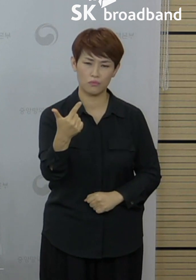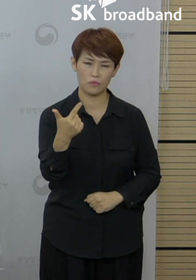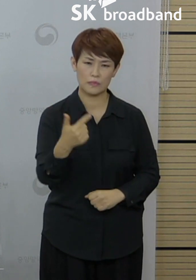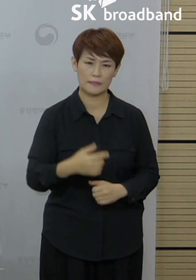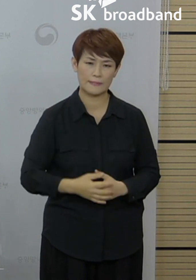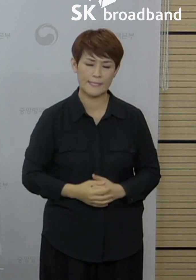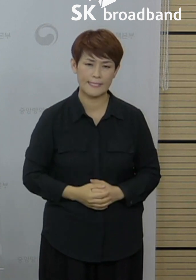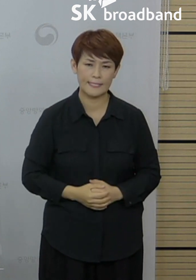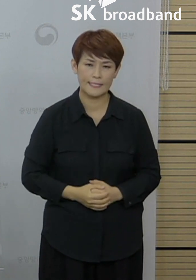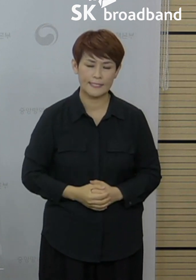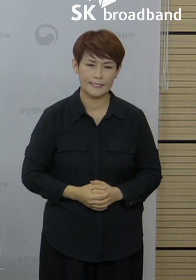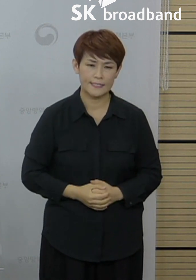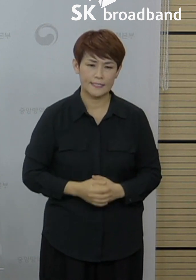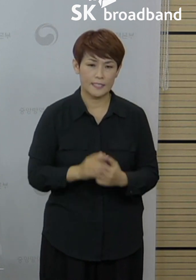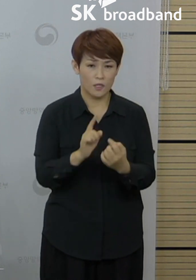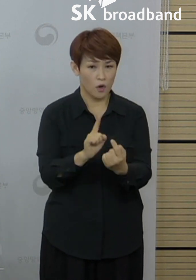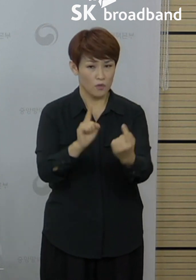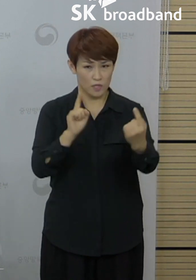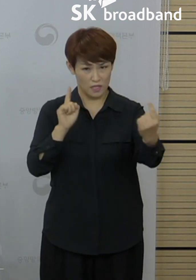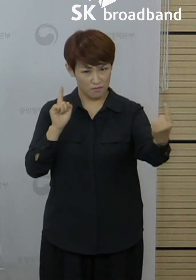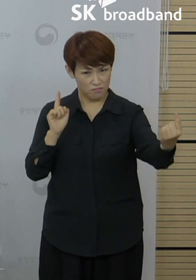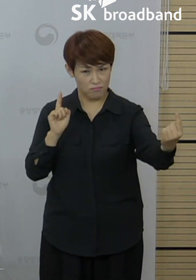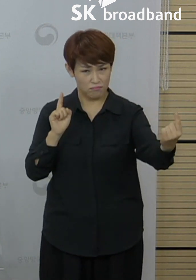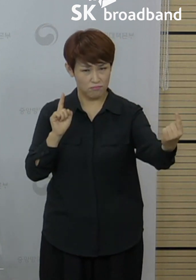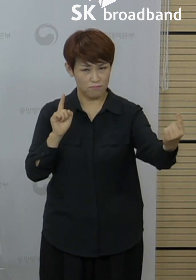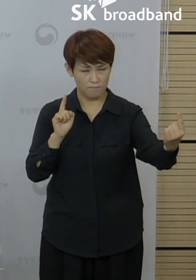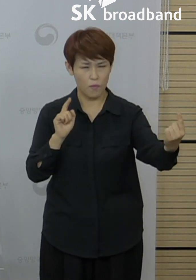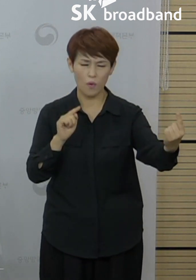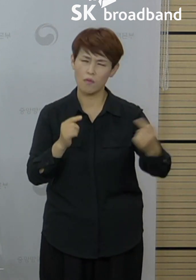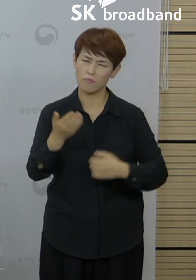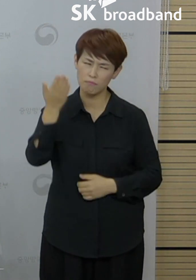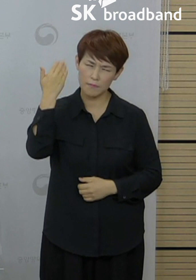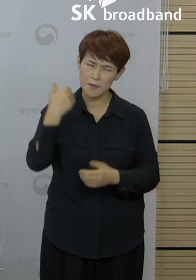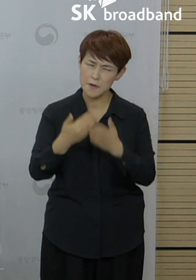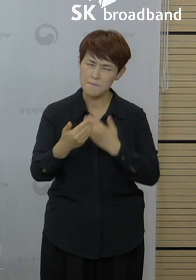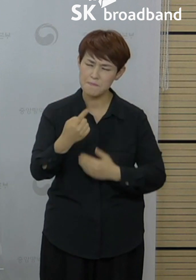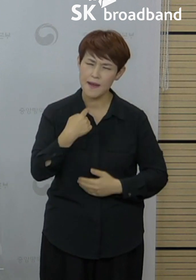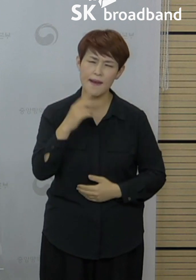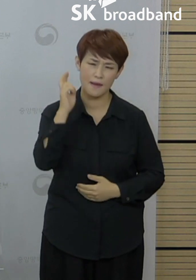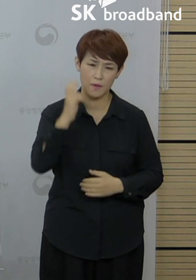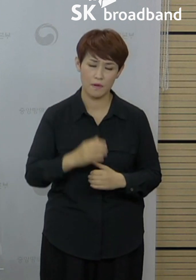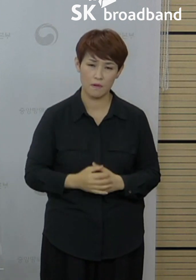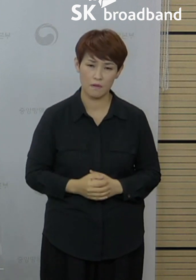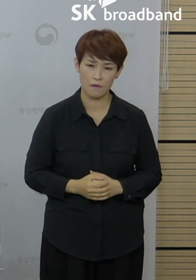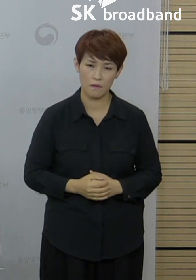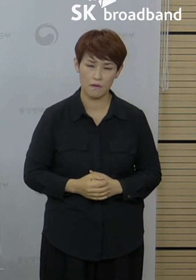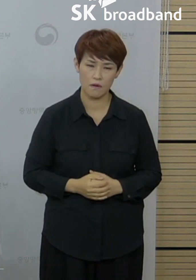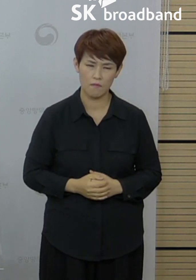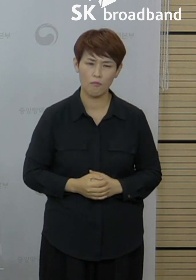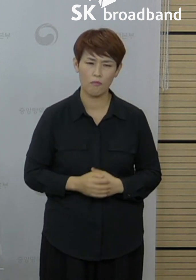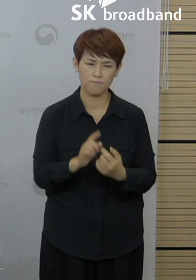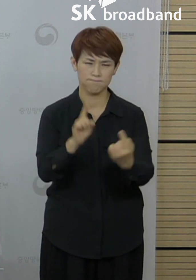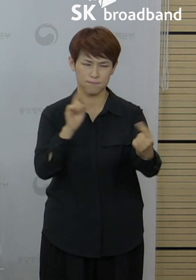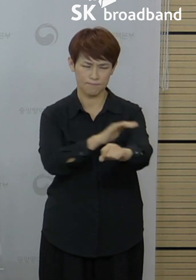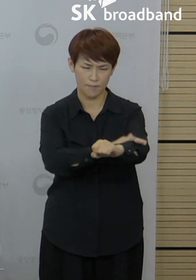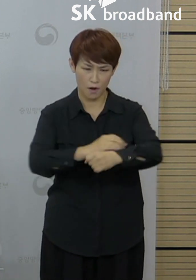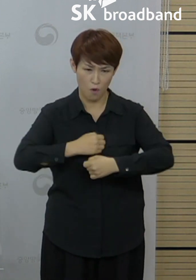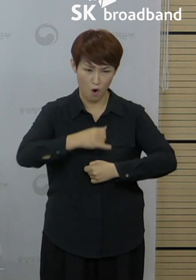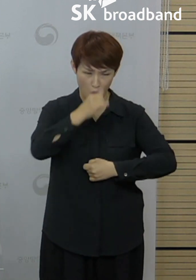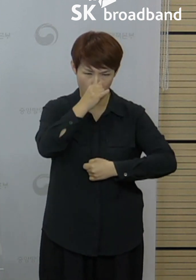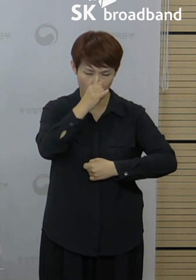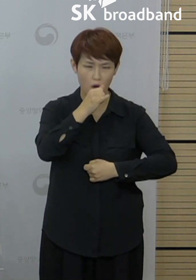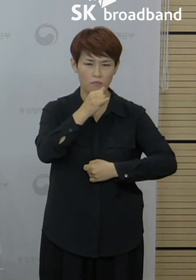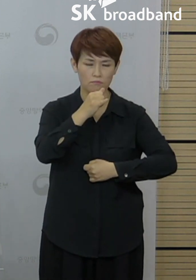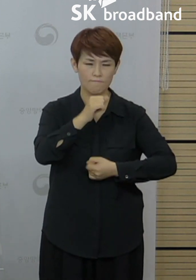거리 두기는 그간의 여러 가지 경험에서 볼 수 있듯이 확실한 효과를 발휘하는 강력한 사회적